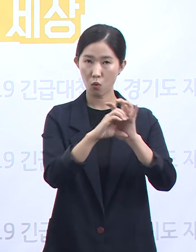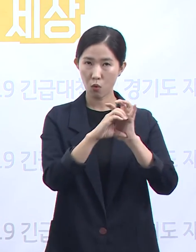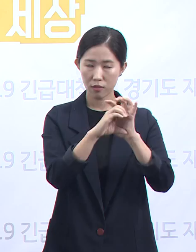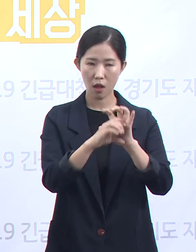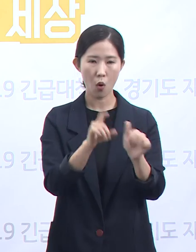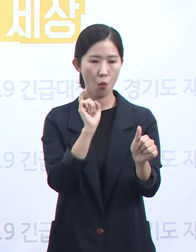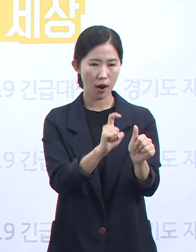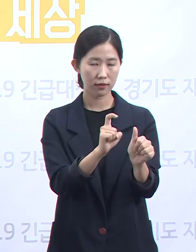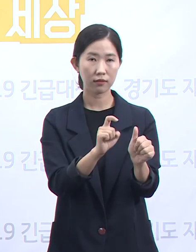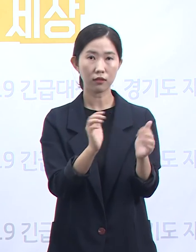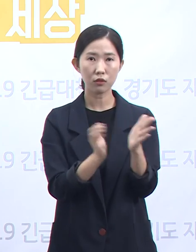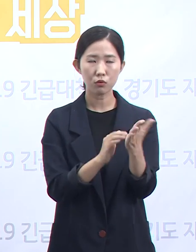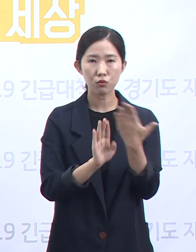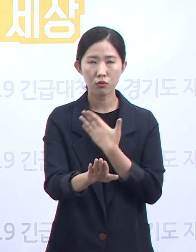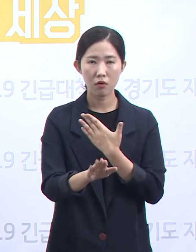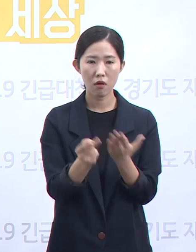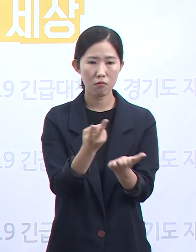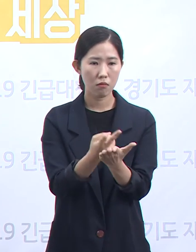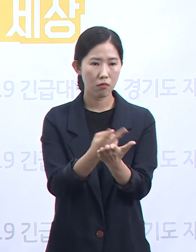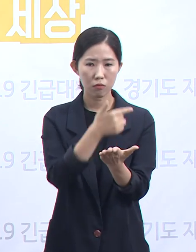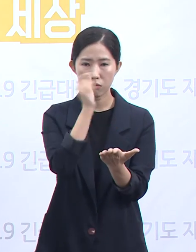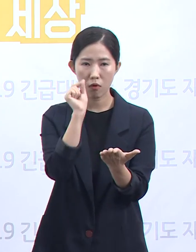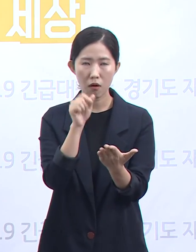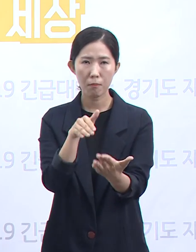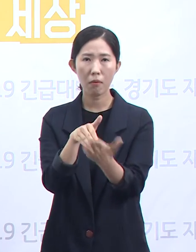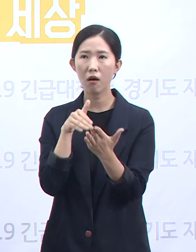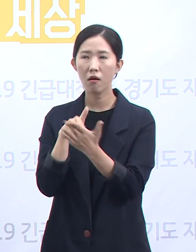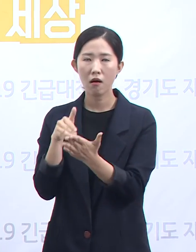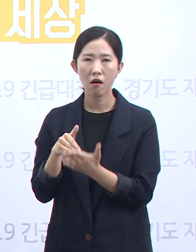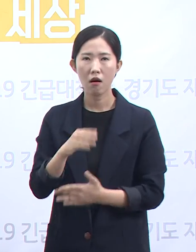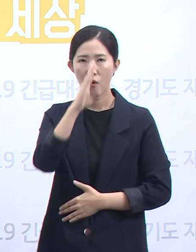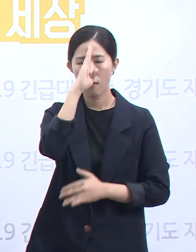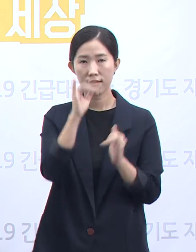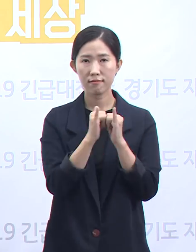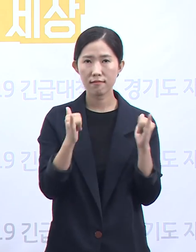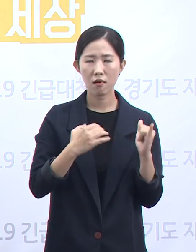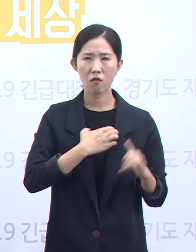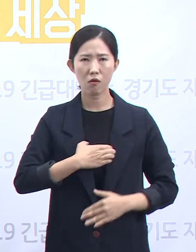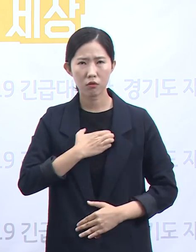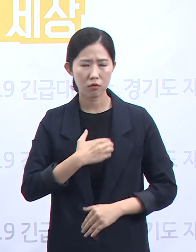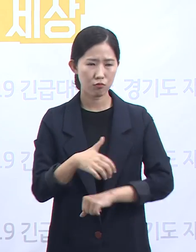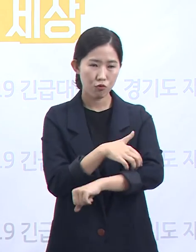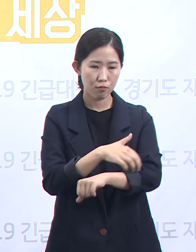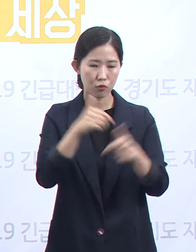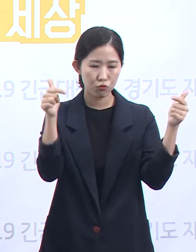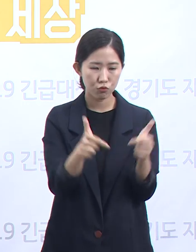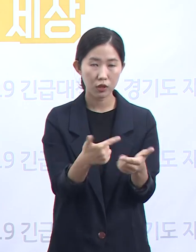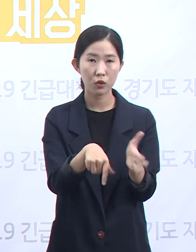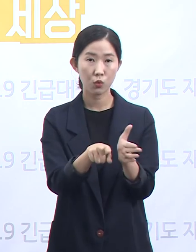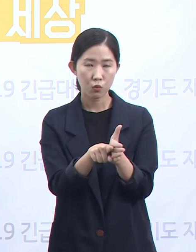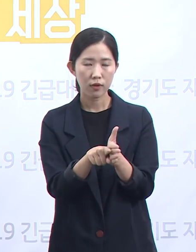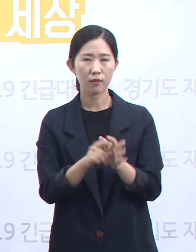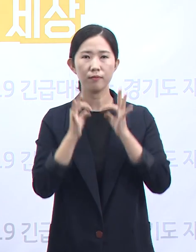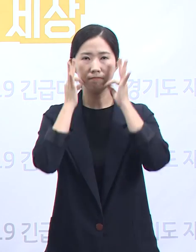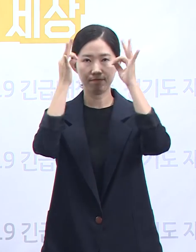판정을 받고도 병상이 없어 대기하는 환자분들의 걱정, 불편함을 최소화하도록 만전을 기하겠습니다.